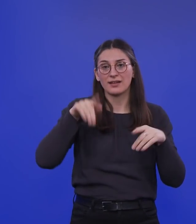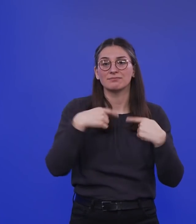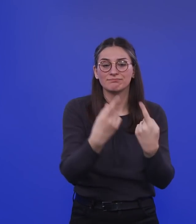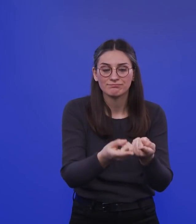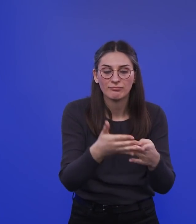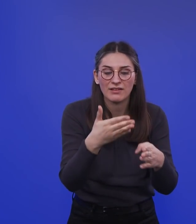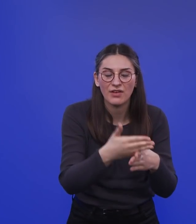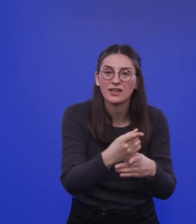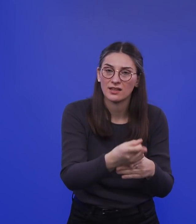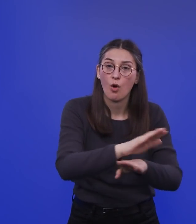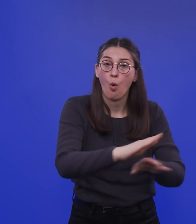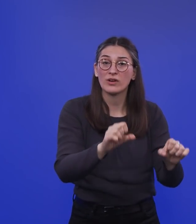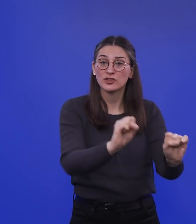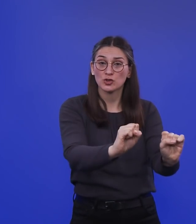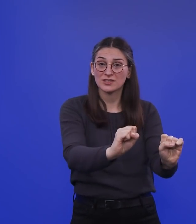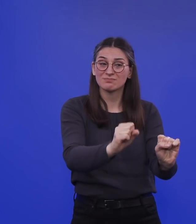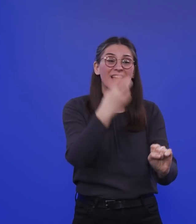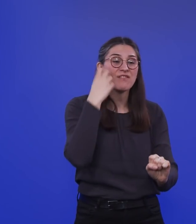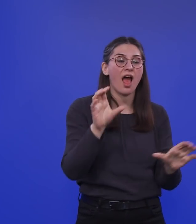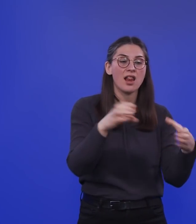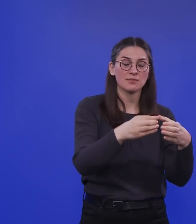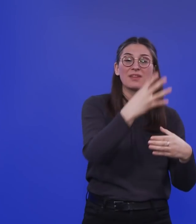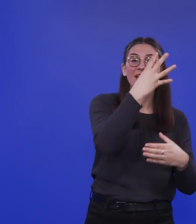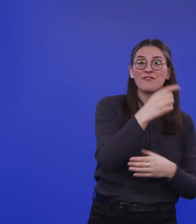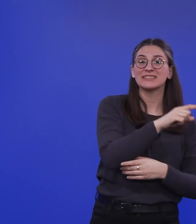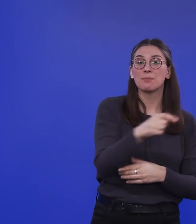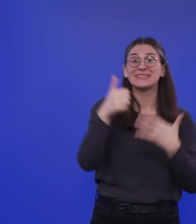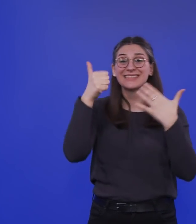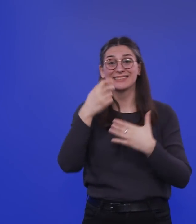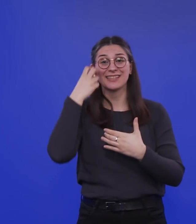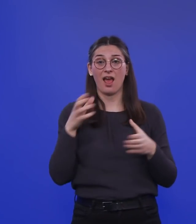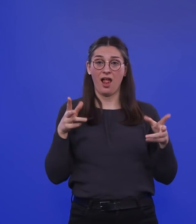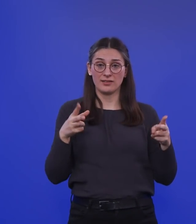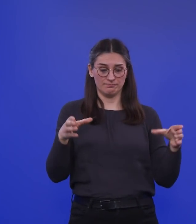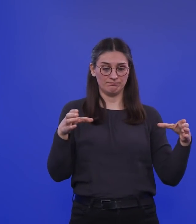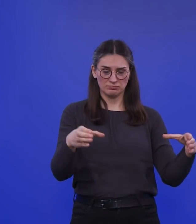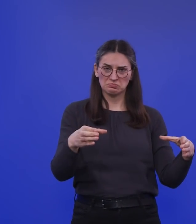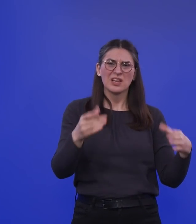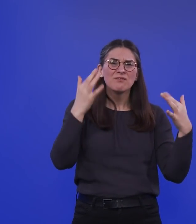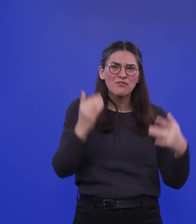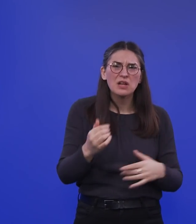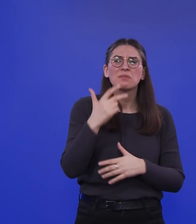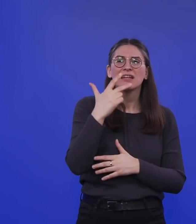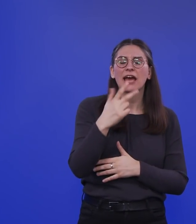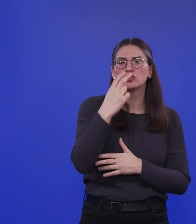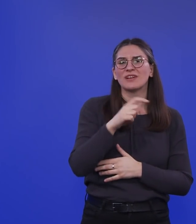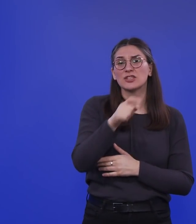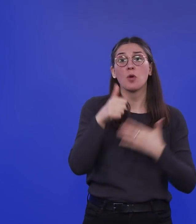sein wird, das sind die 40- bis 60-Jährigen. Davon haben wir 23,6 Millionen in Deutschland von dieser